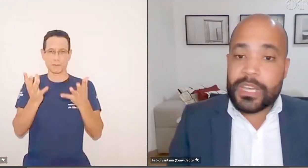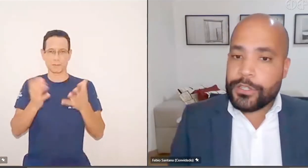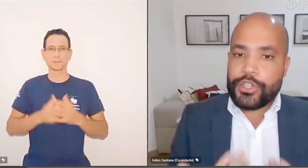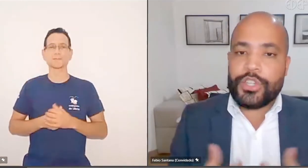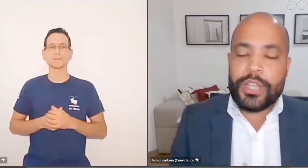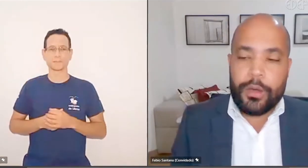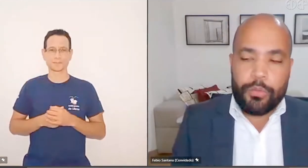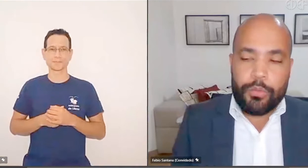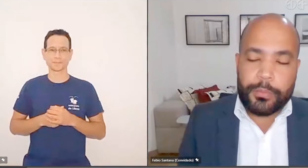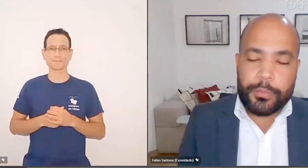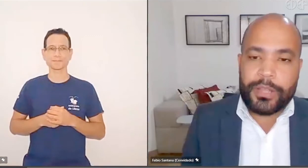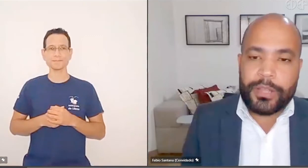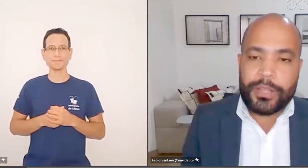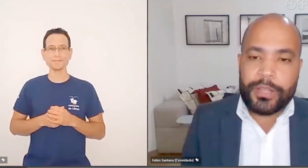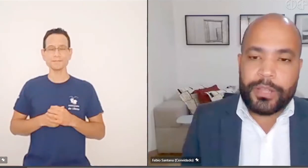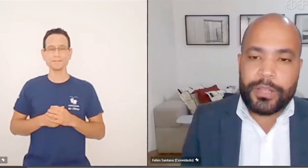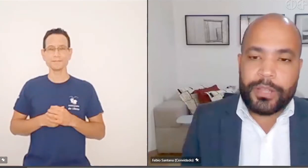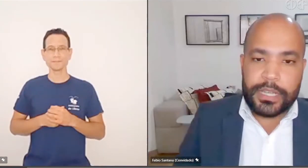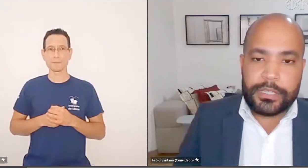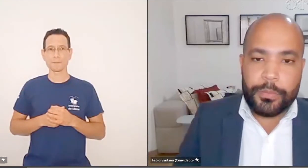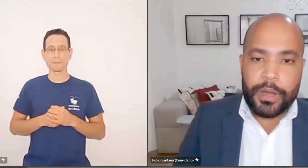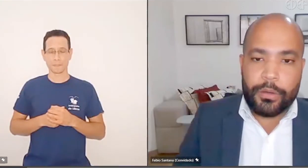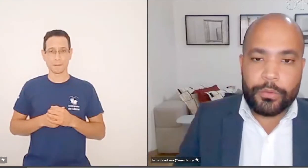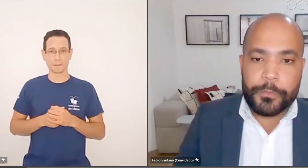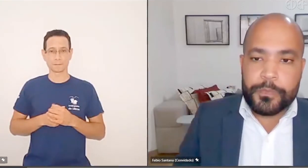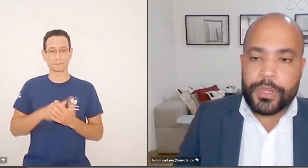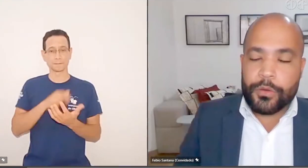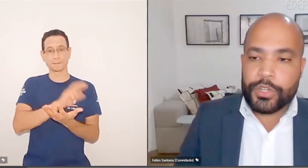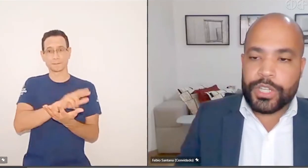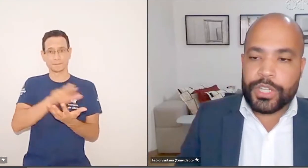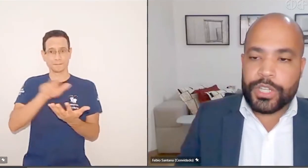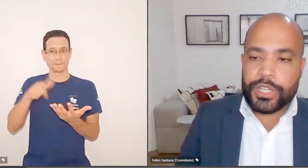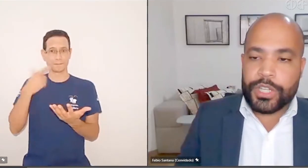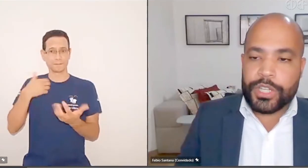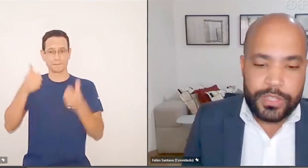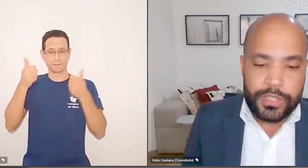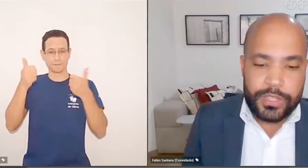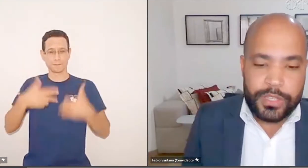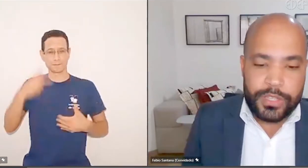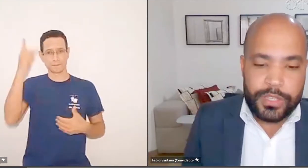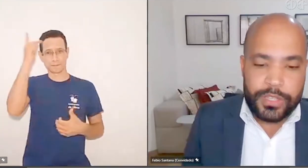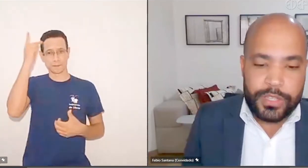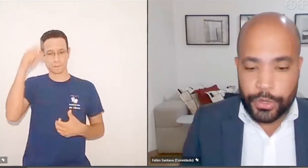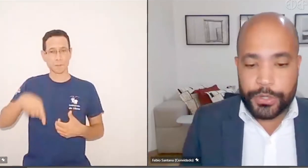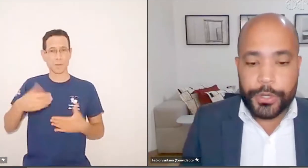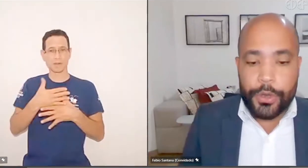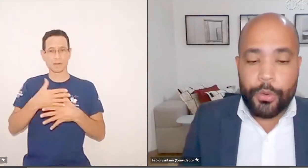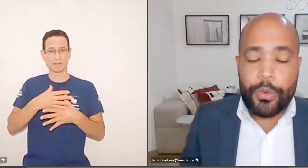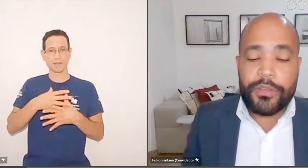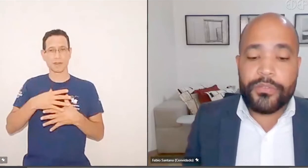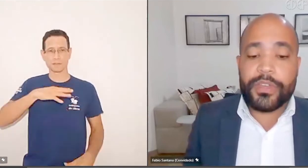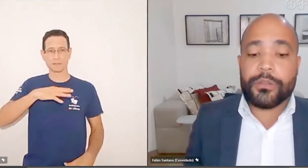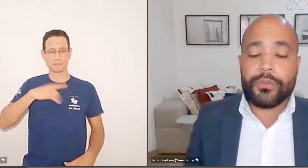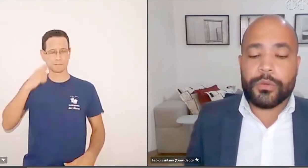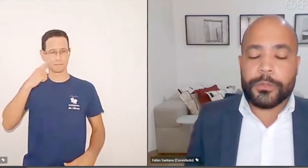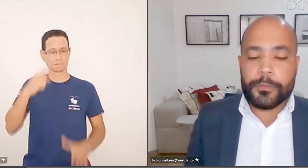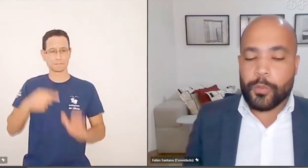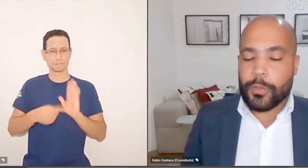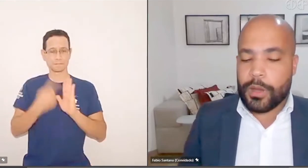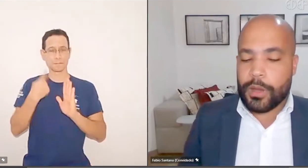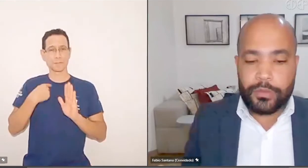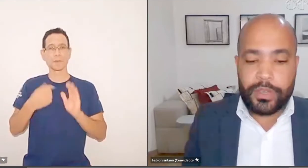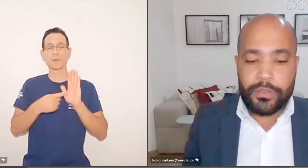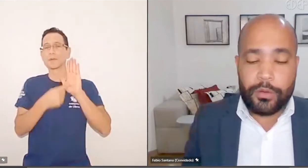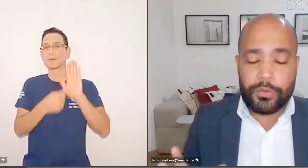uma... antes de dar um panorama da cidade de São Paulo, eu gostaria de trazer a vocês, os senhores, um evento,